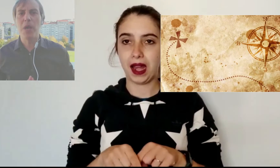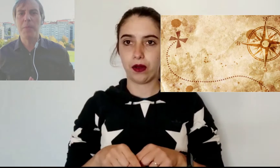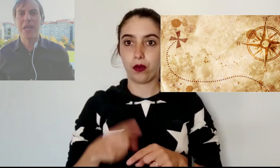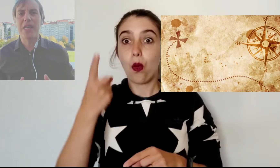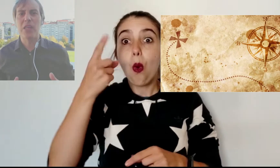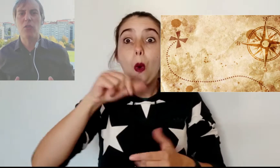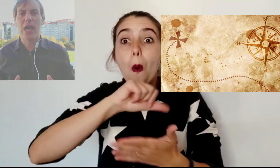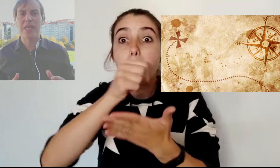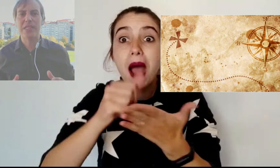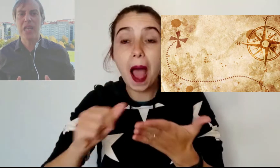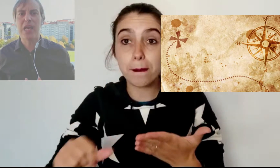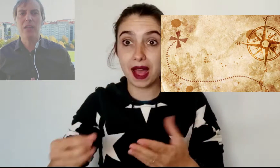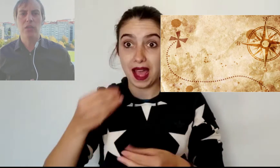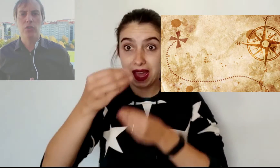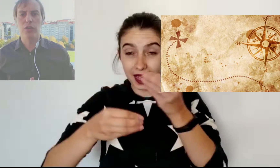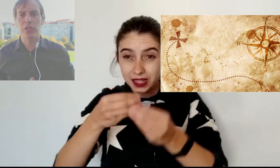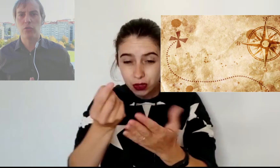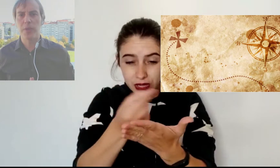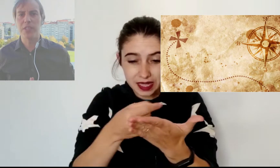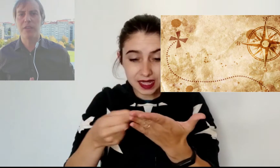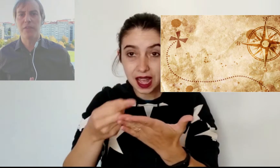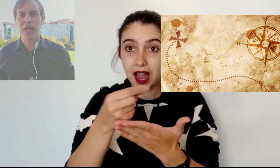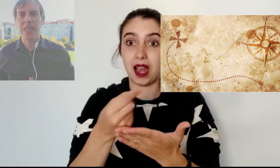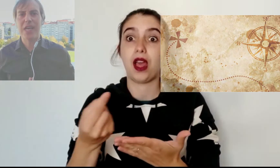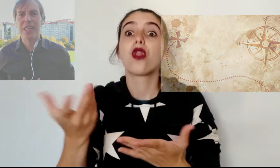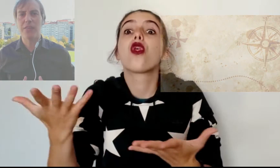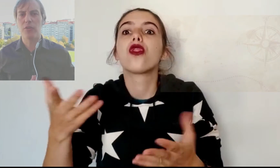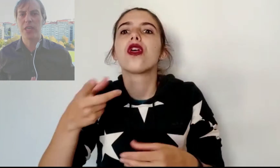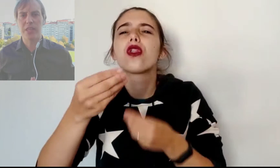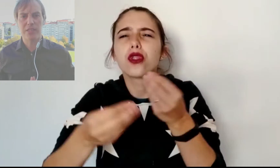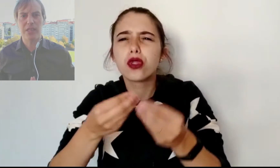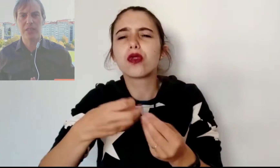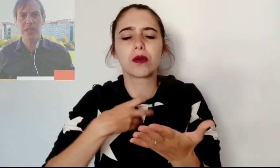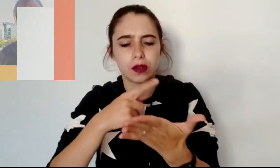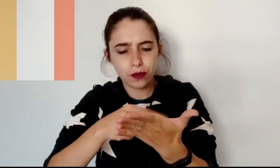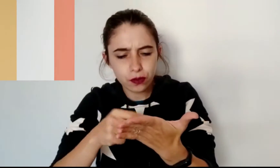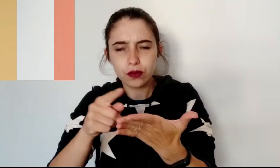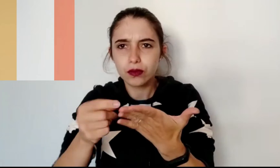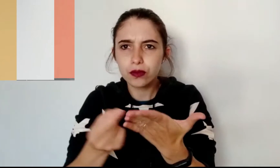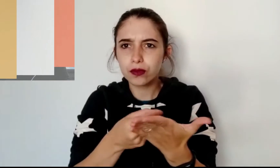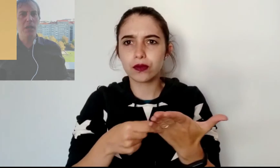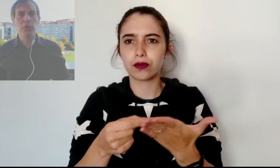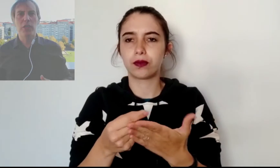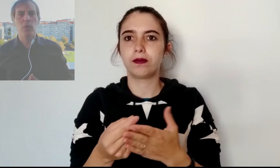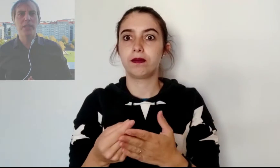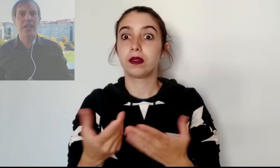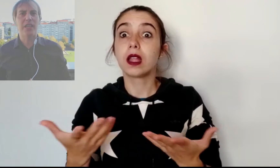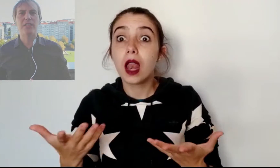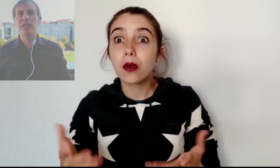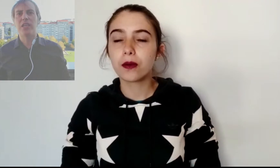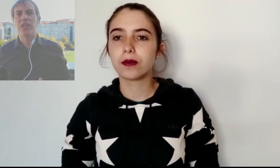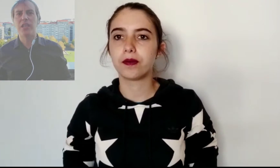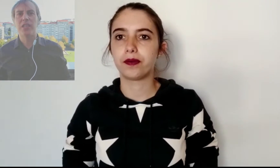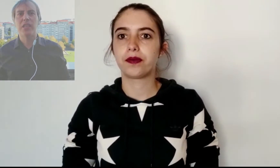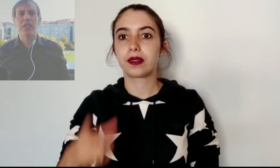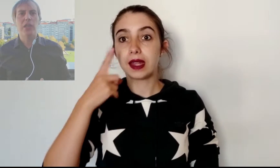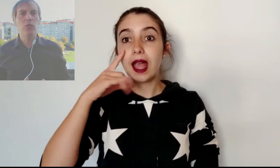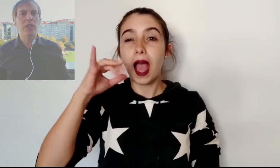mapa creado a escala donde estuviese reflejada cada zona de ese desierto. Tengamos en cuenta que existen líneas que unen